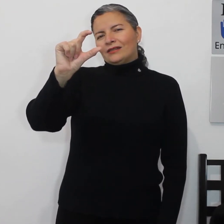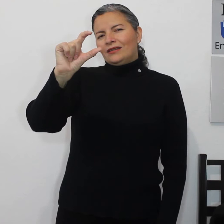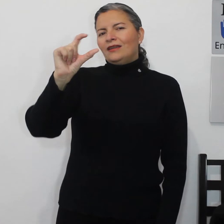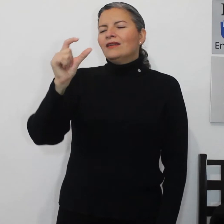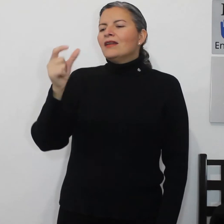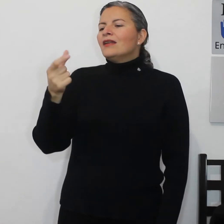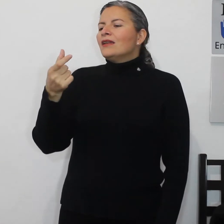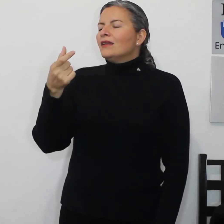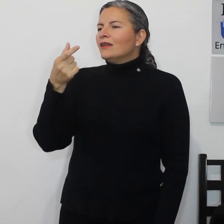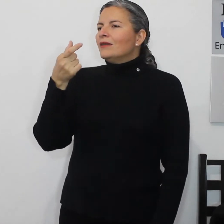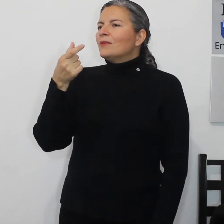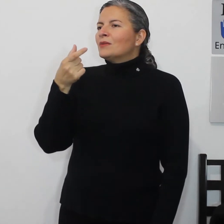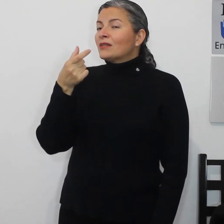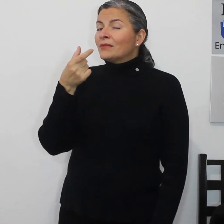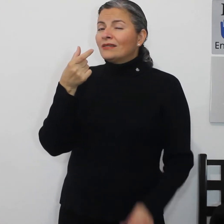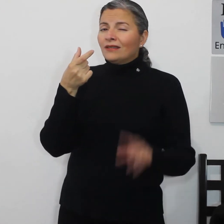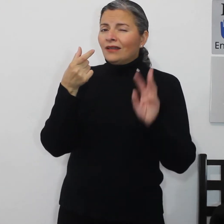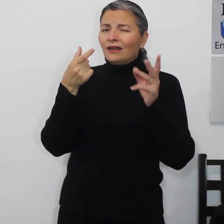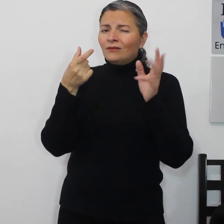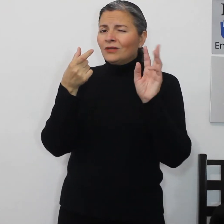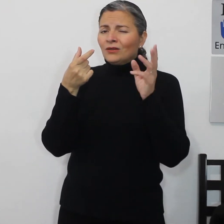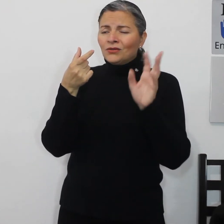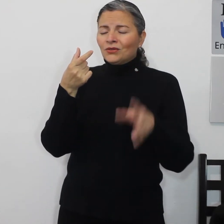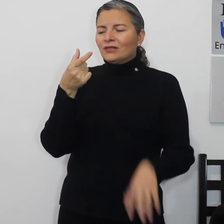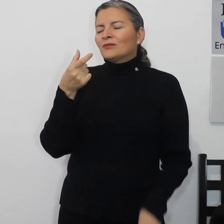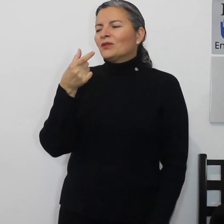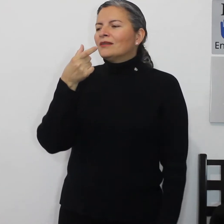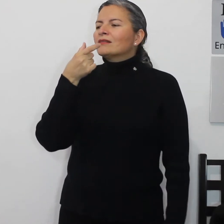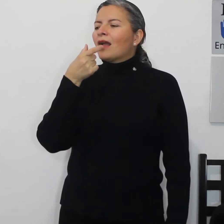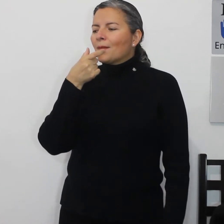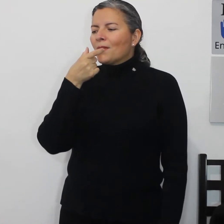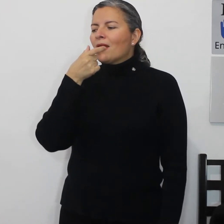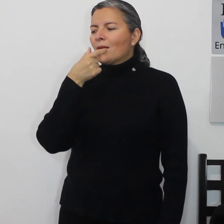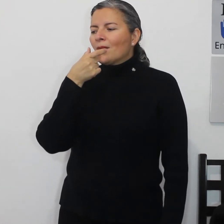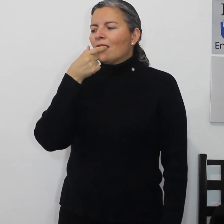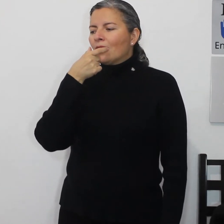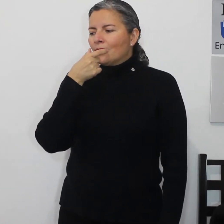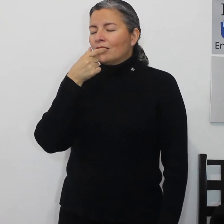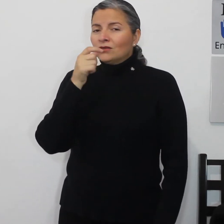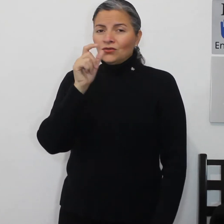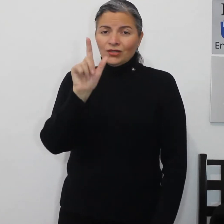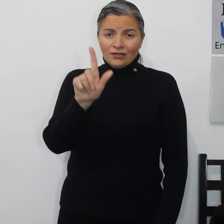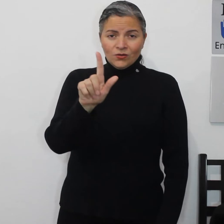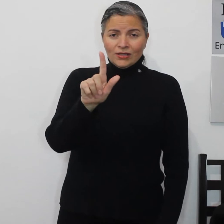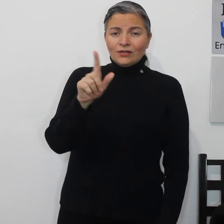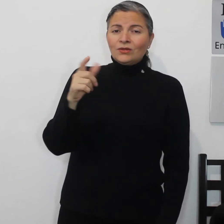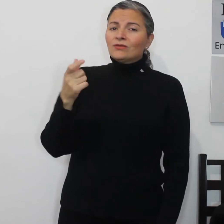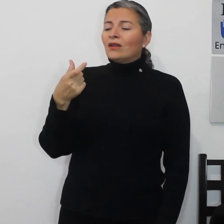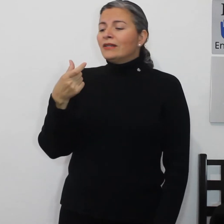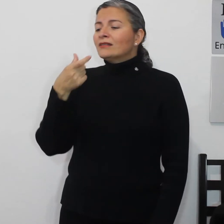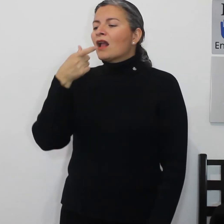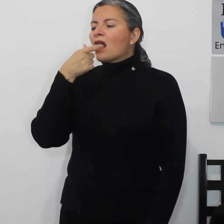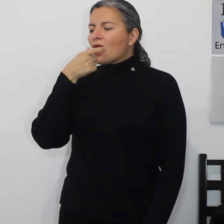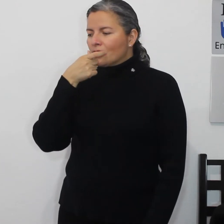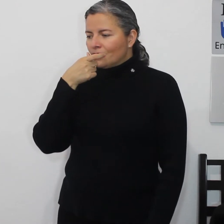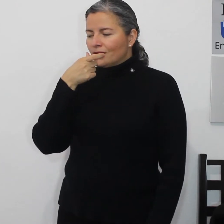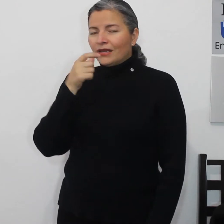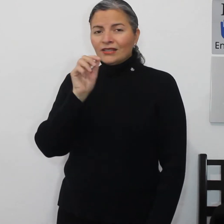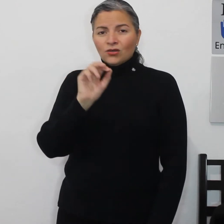así y vamos a masticarla una dos o tres movidas si ustedes lo hacen una sola vez es